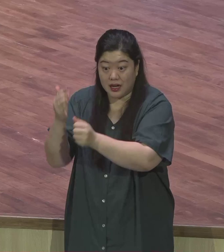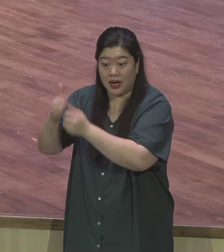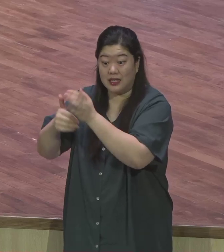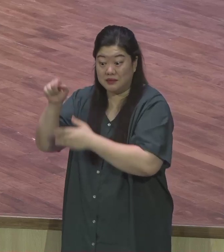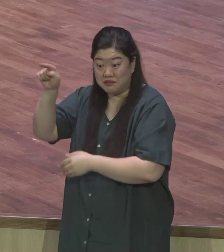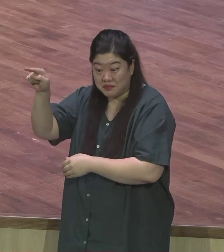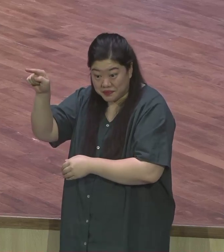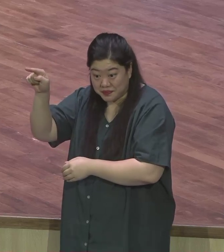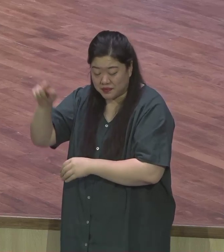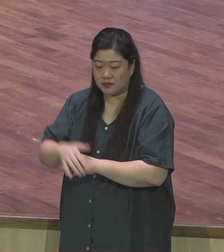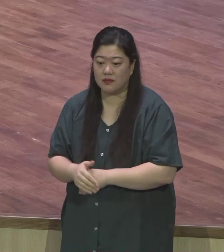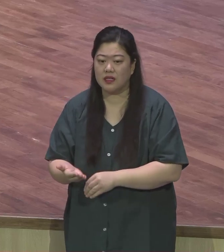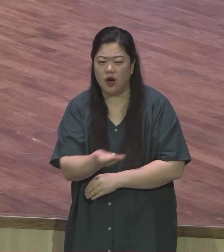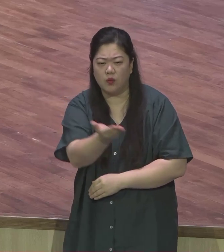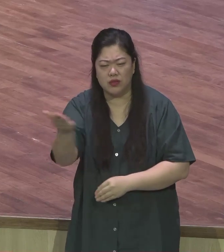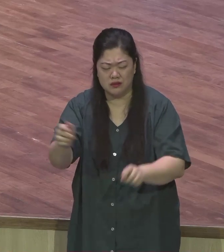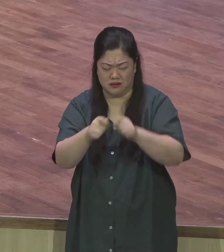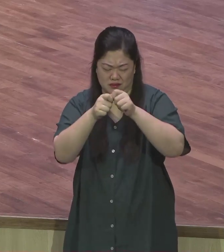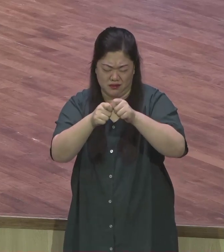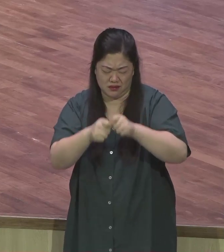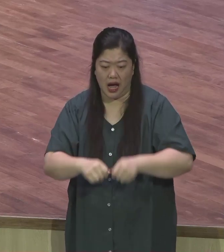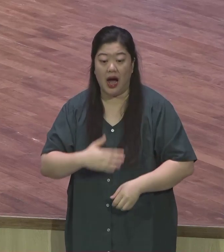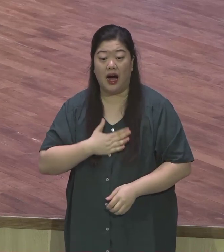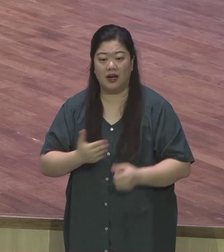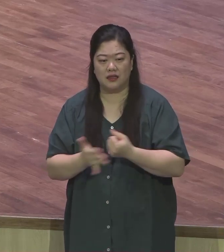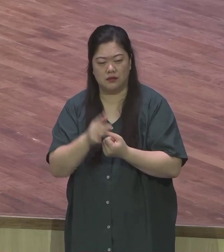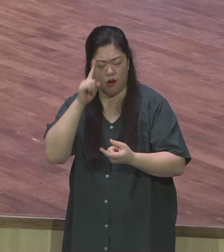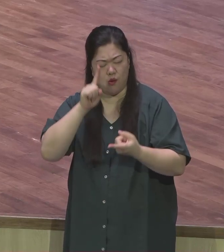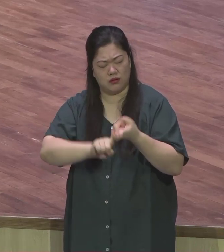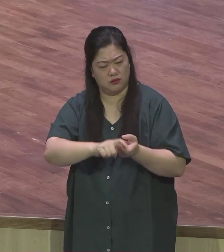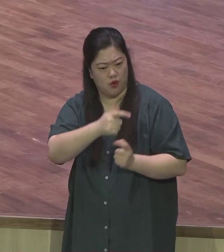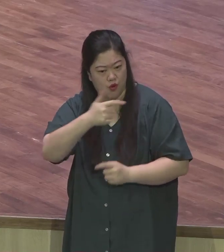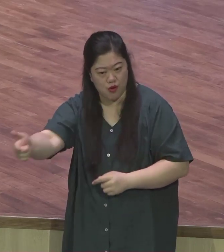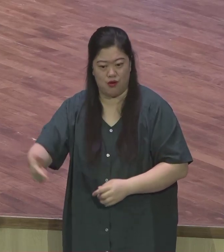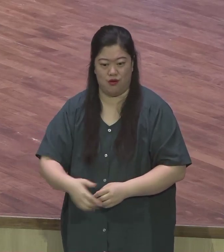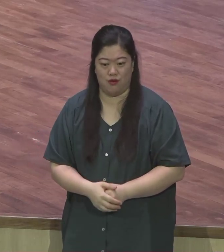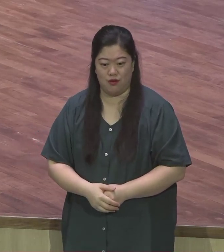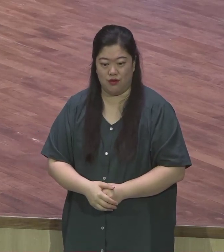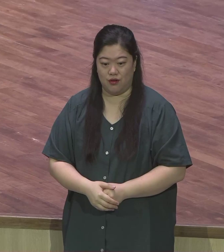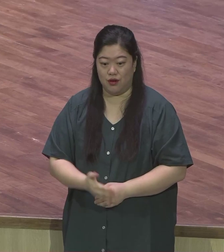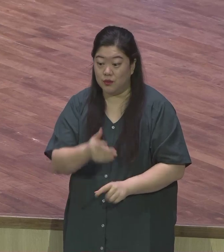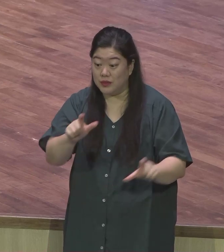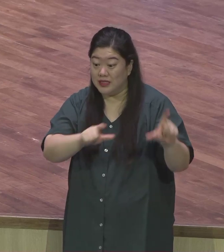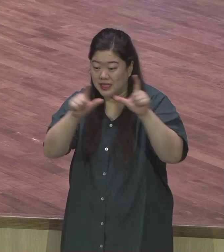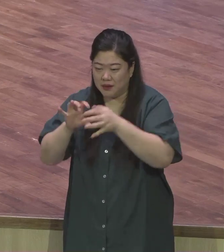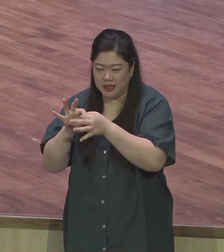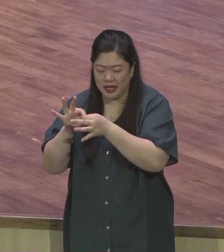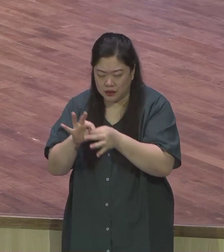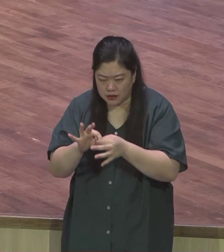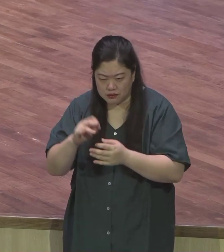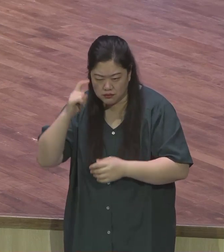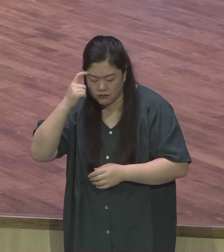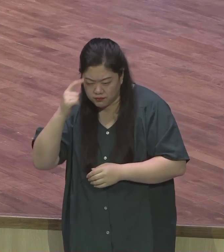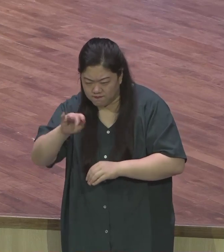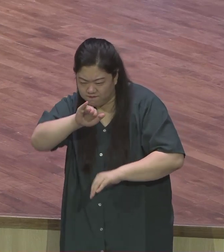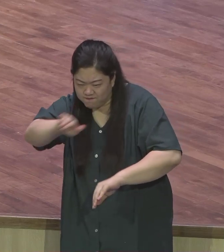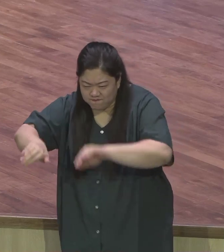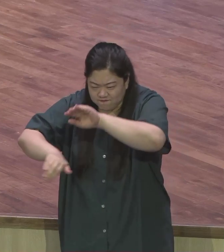이러한 절대 간섭과 절대 관심을 가지고 우리의 삶에 적극적으로 개입을 하시고 간섭하고 있다라는